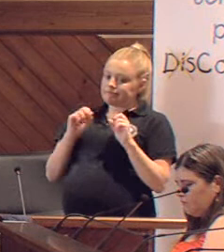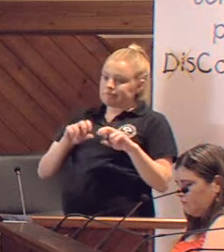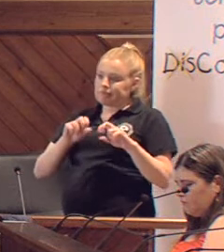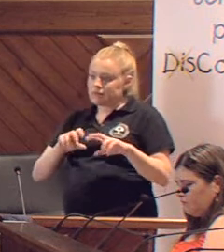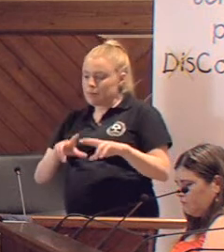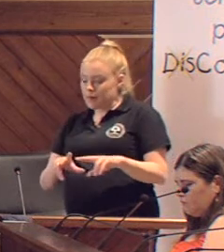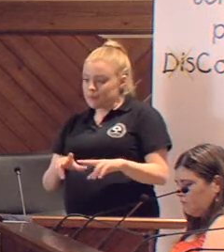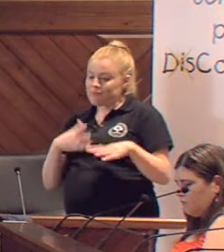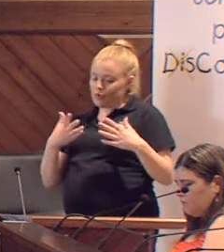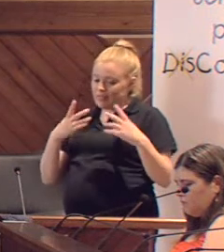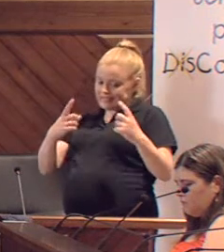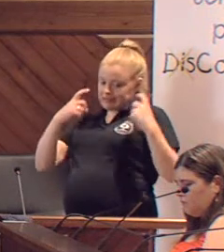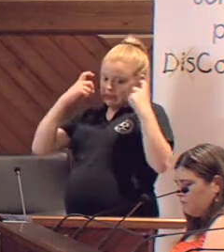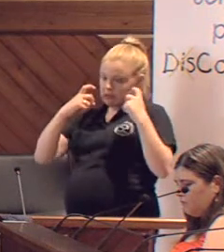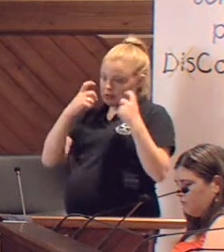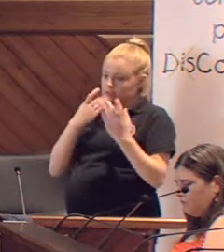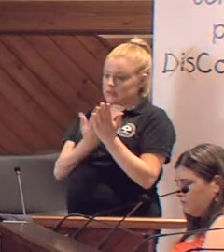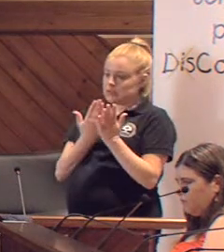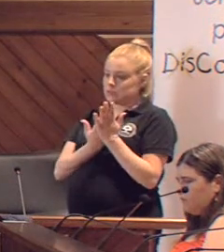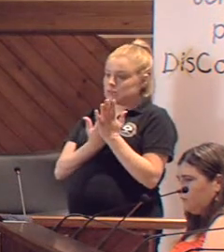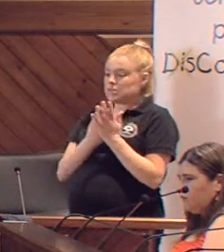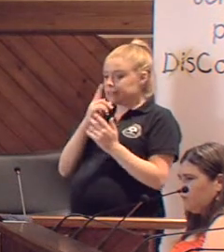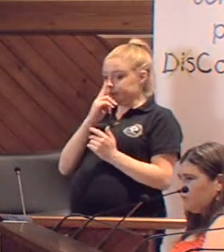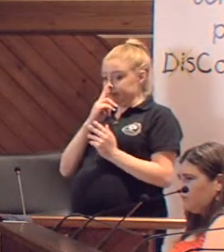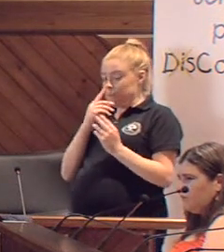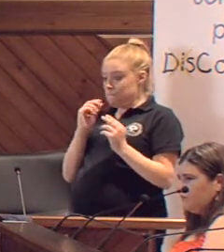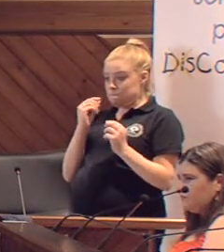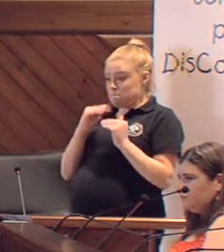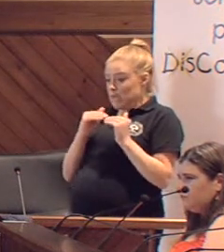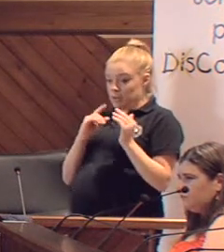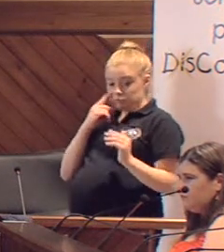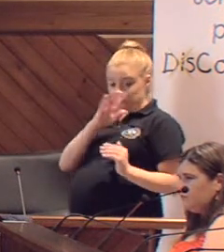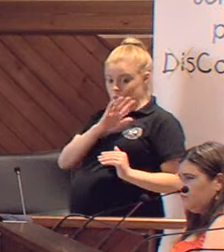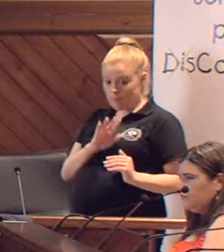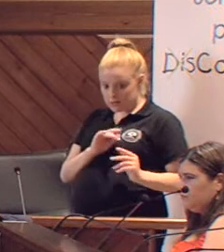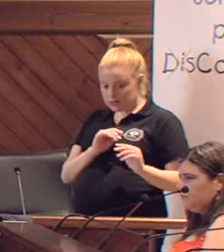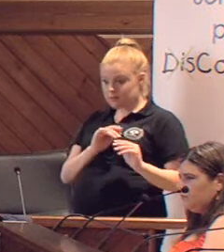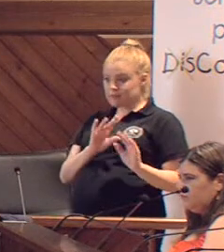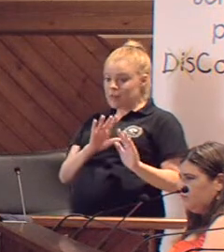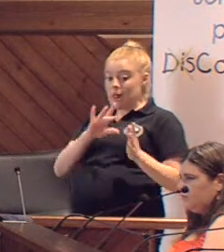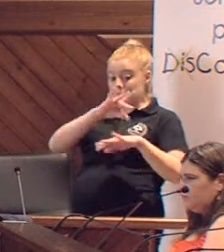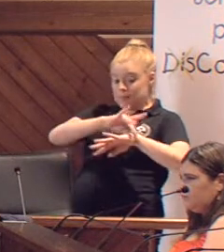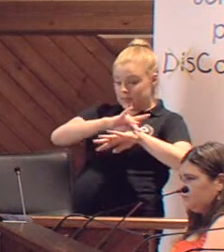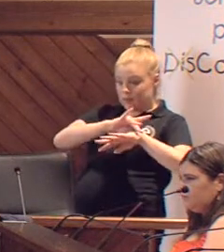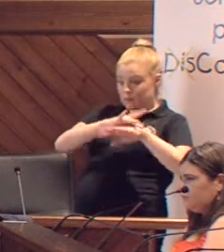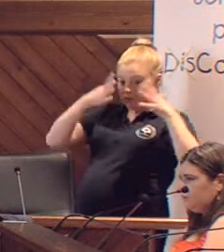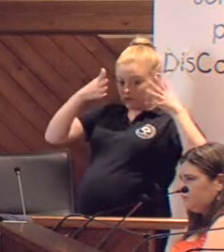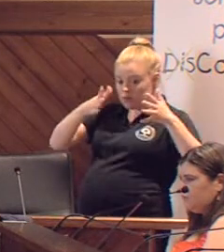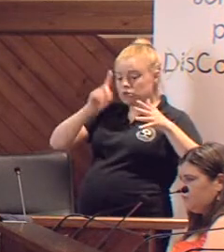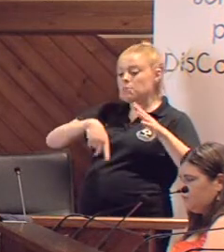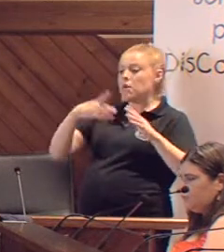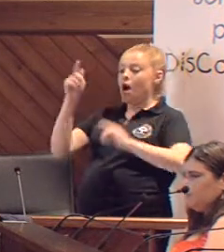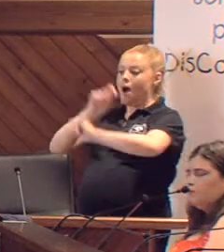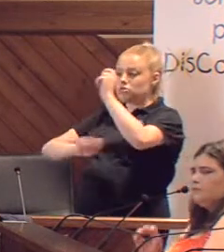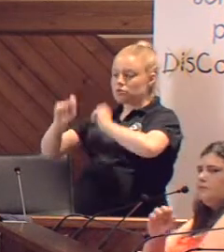Por lo que insistimos que, ante la mínima sospecha, se acuda tanto al médico de atención primaria como a asociaciones